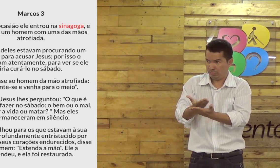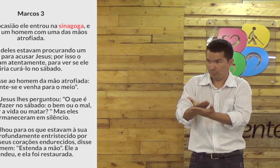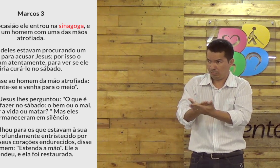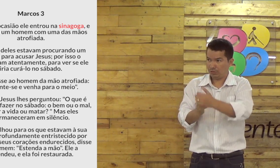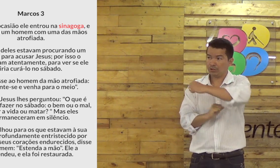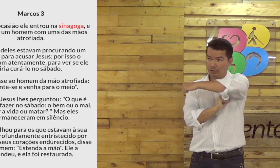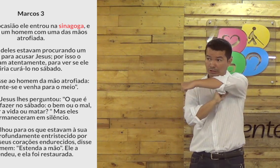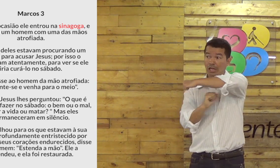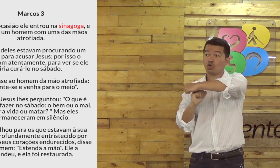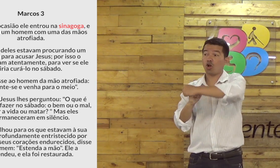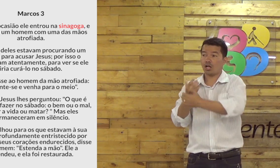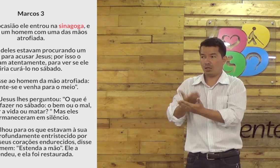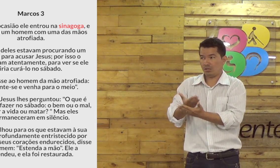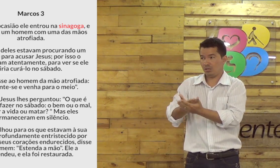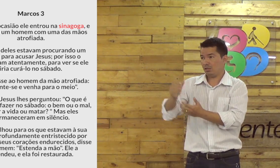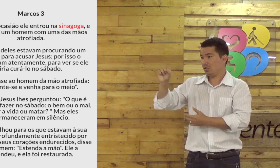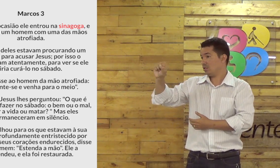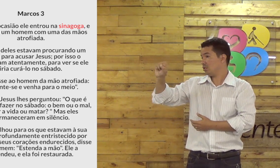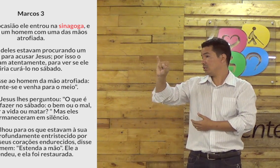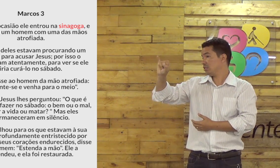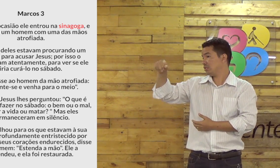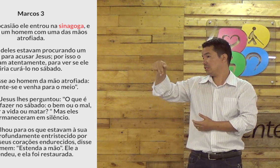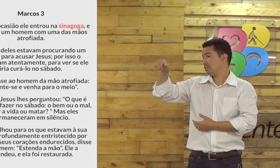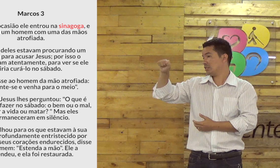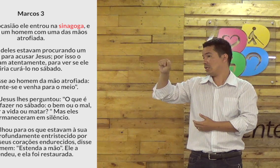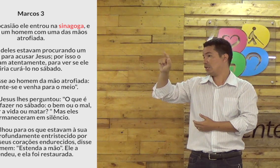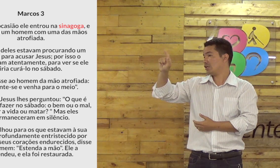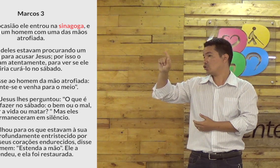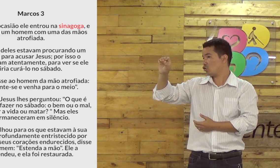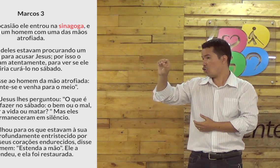É um lugar de estudo. Isso. Sinagoga.